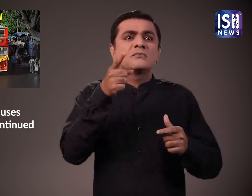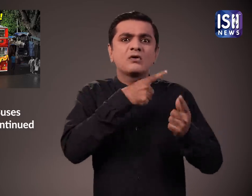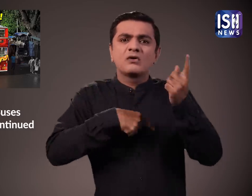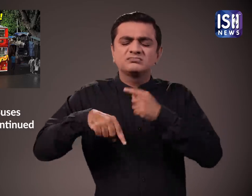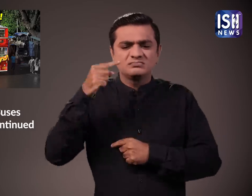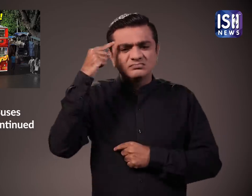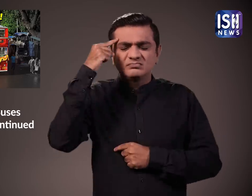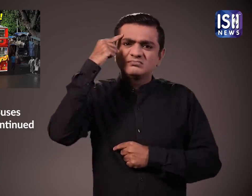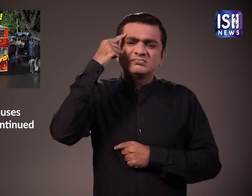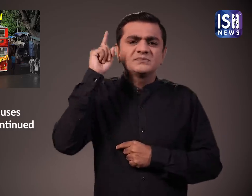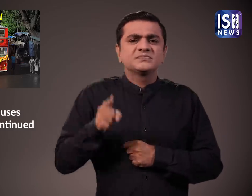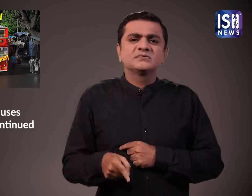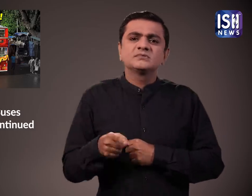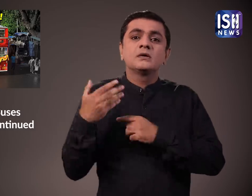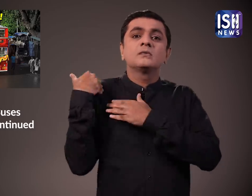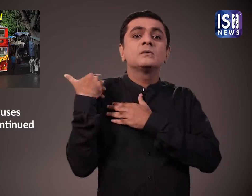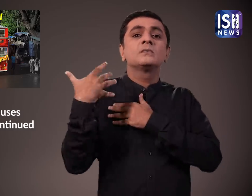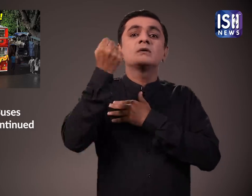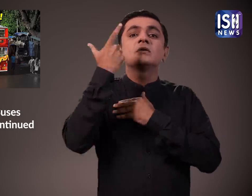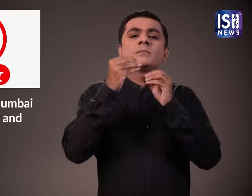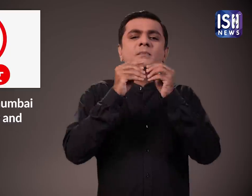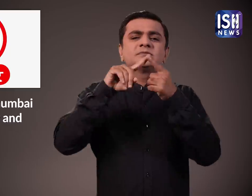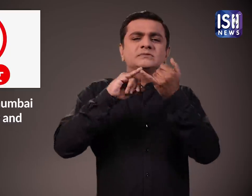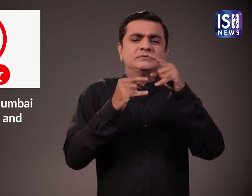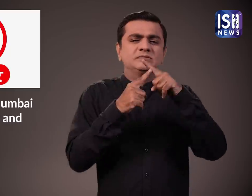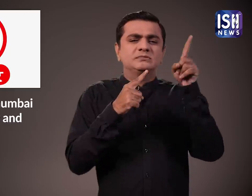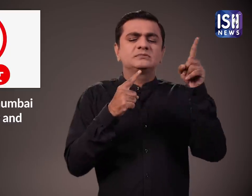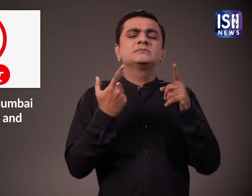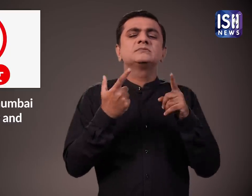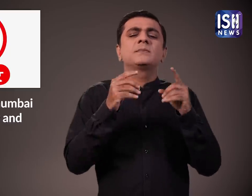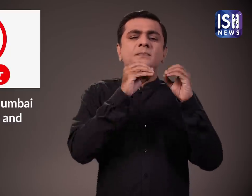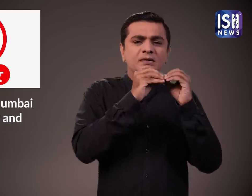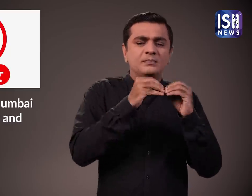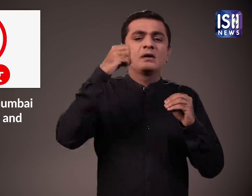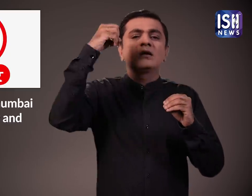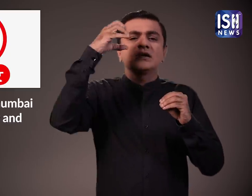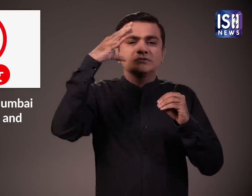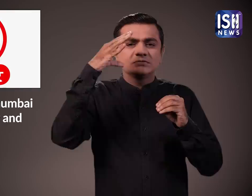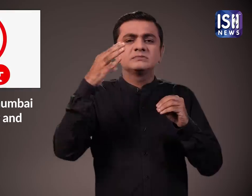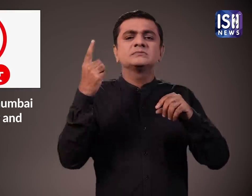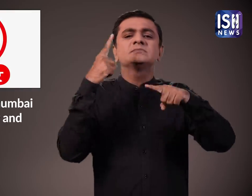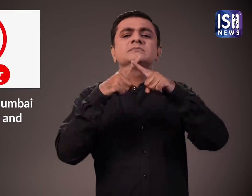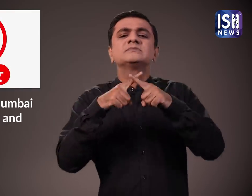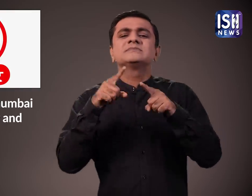बीएस्टी ने लोगों को अश्वस्त किया है कि डबल डेकर को संग्राले में रखा जाएगा